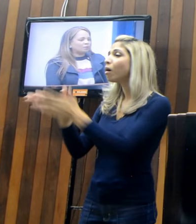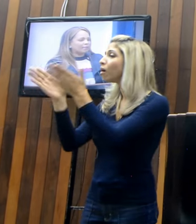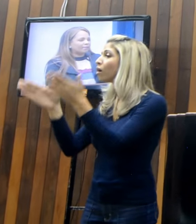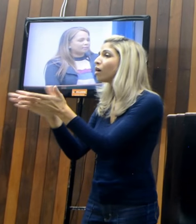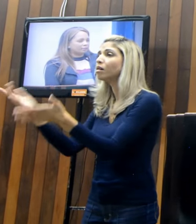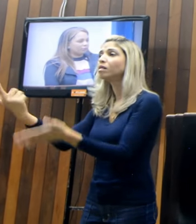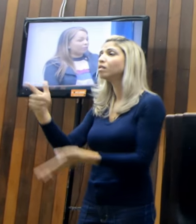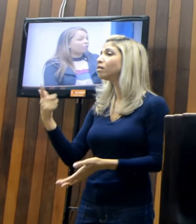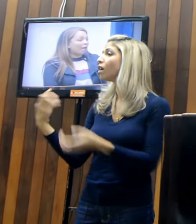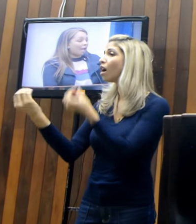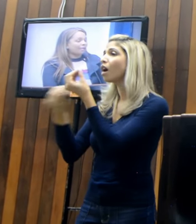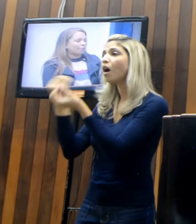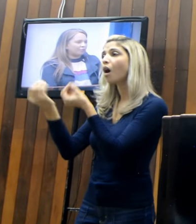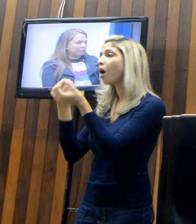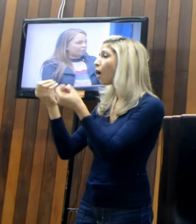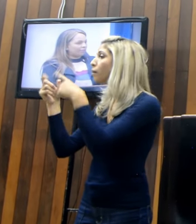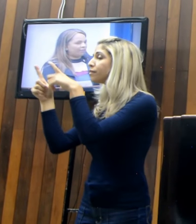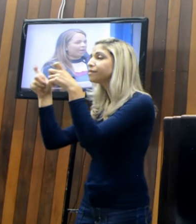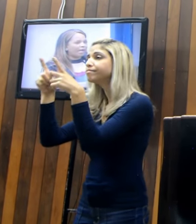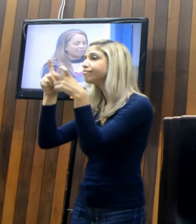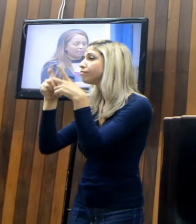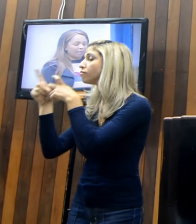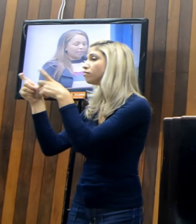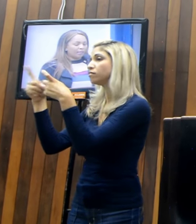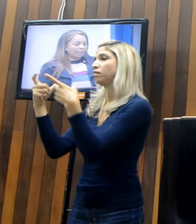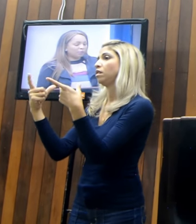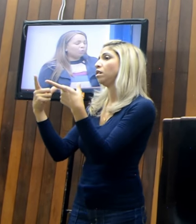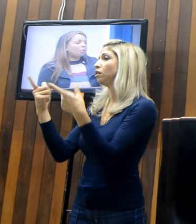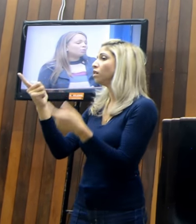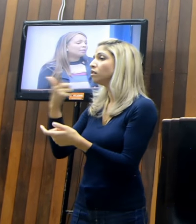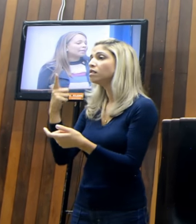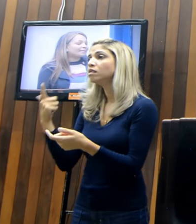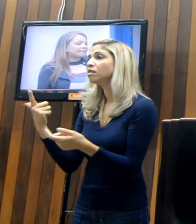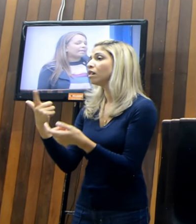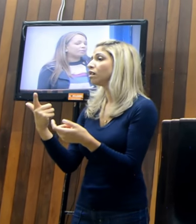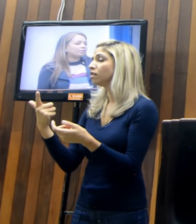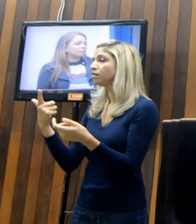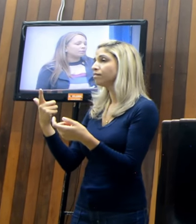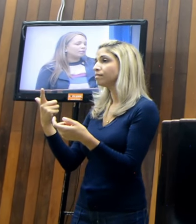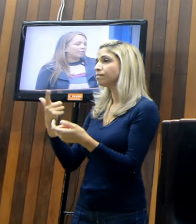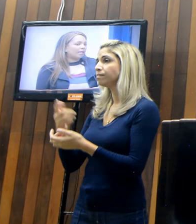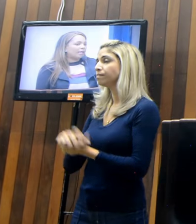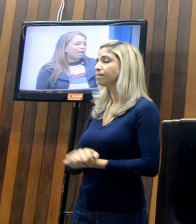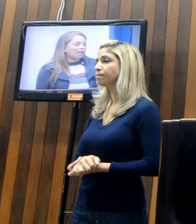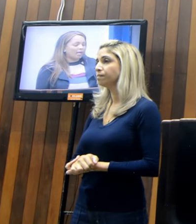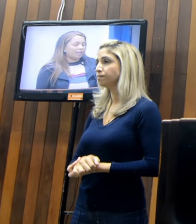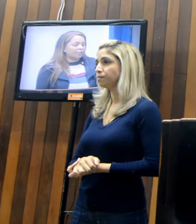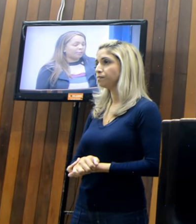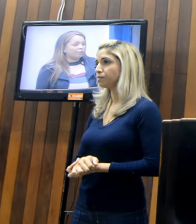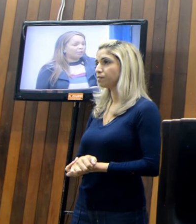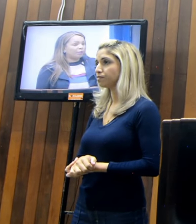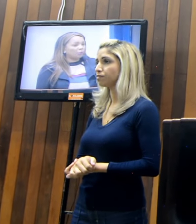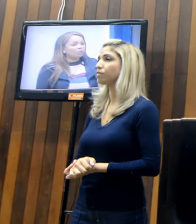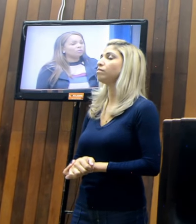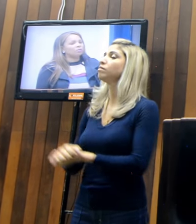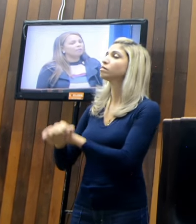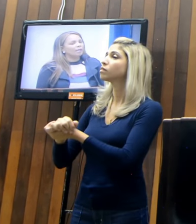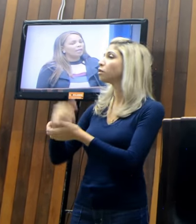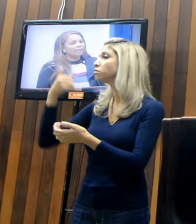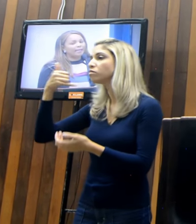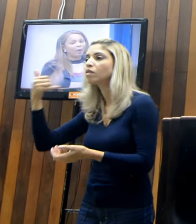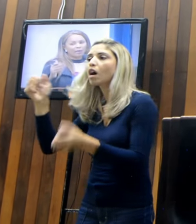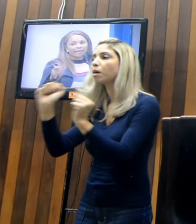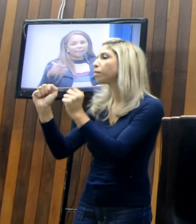mundo tem um celular que possa fotografar, nem todo mundo tem acesso, né, a esse tipo de recurso,